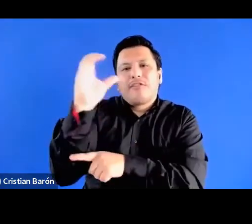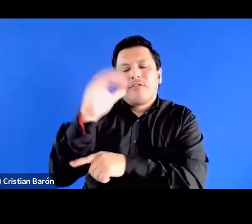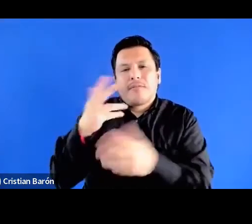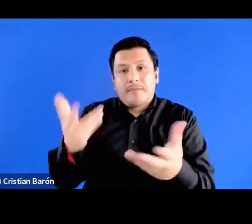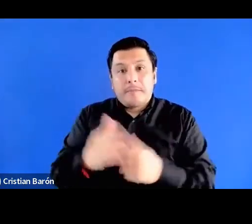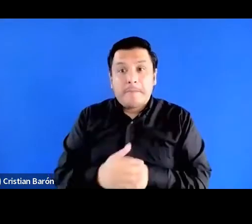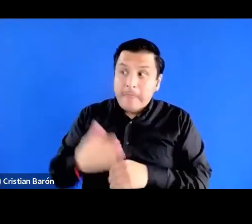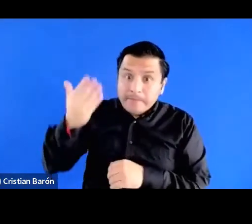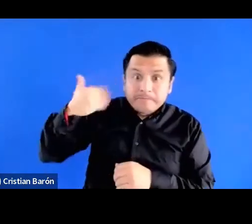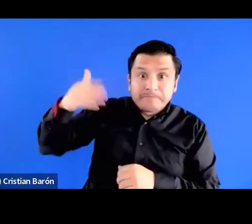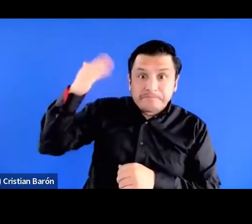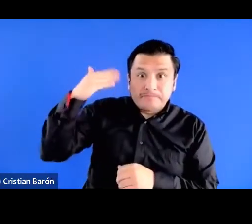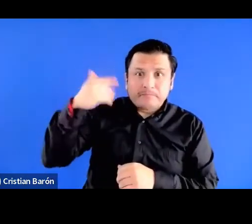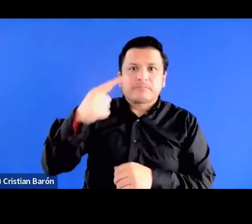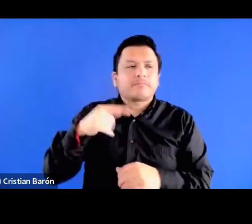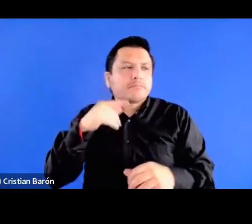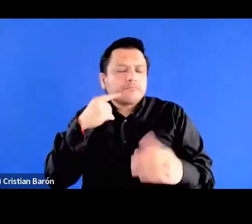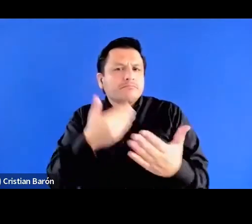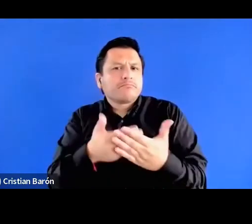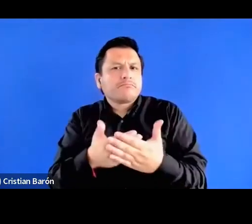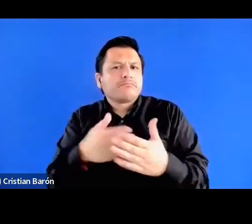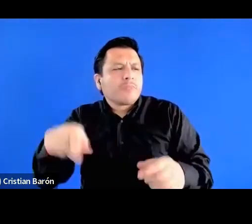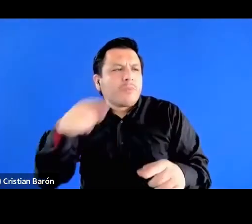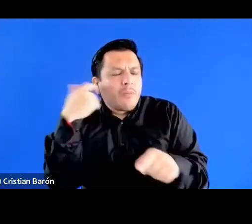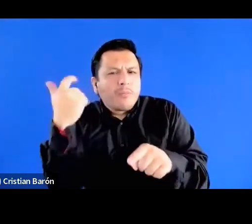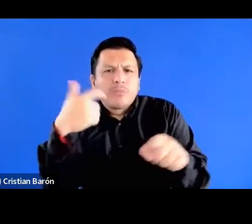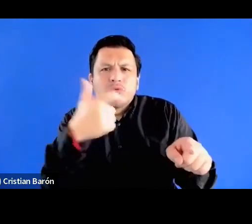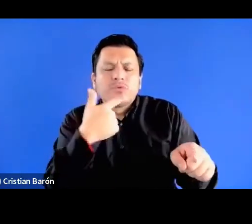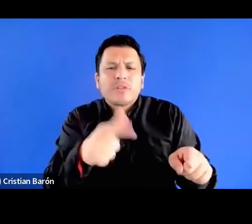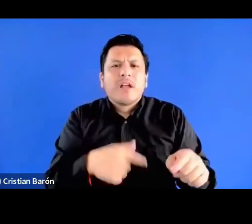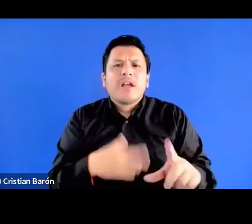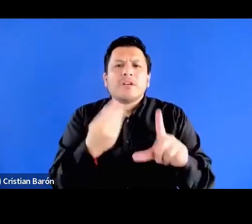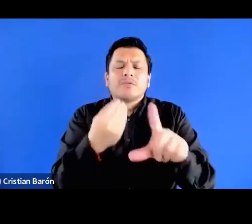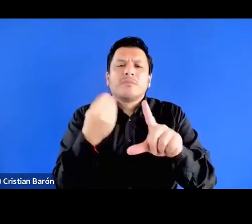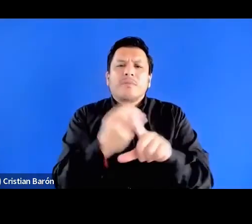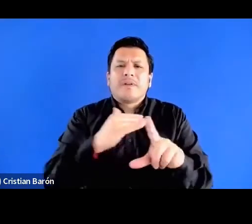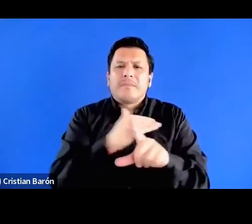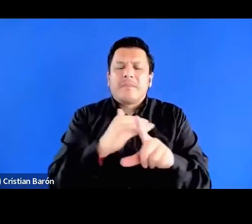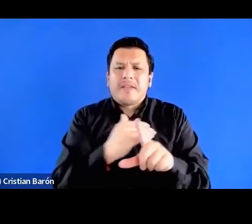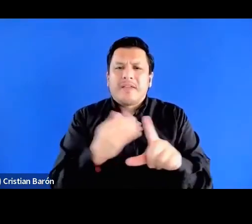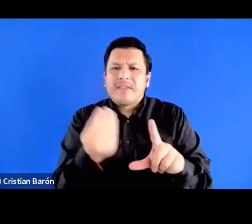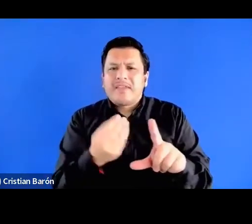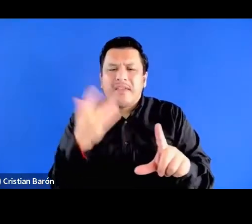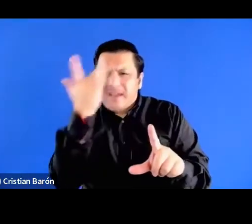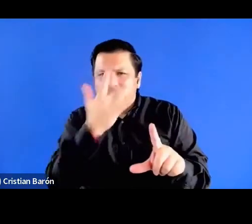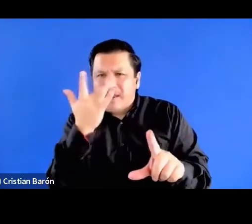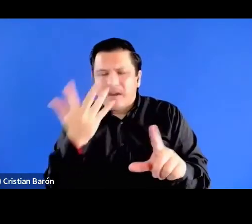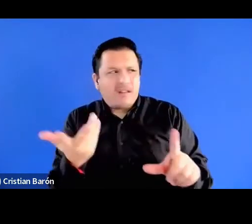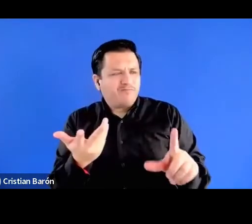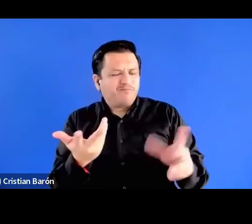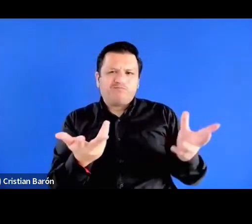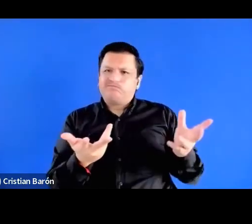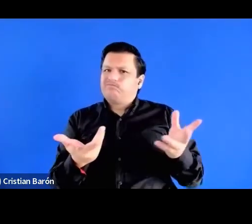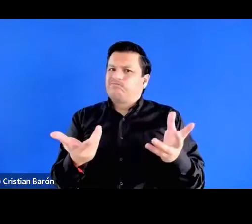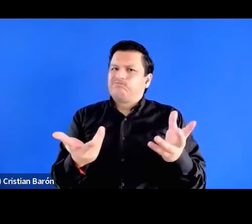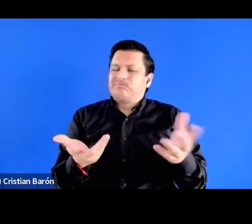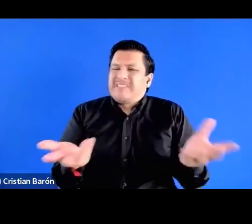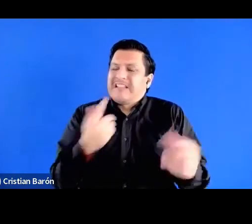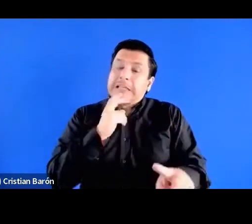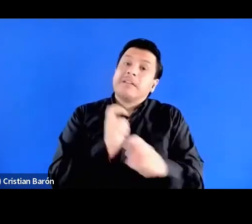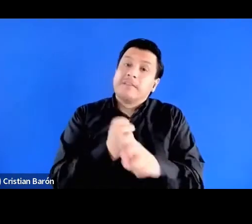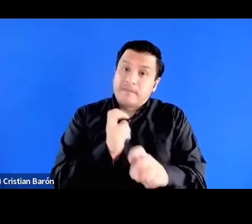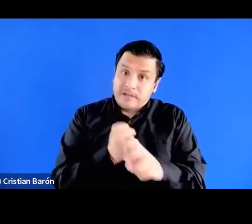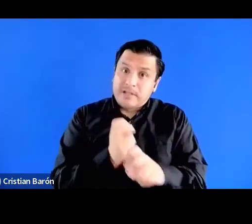entonces buscar abordar la existencia de unas clases medias negras no solo era difícil, sino un aparente